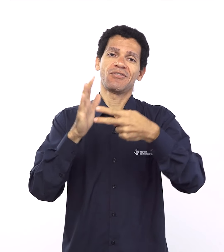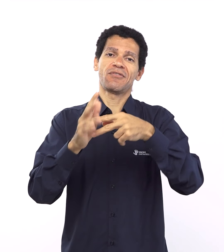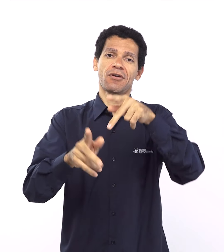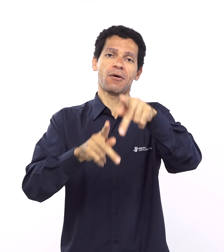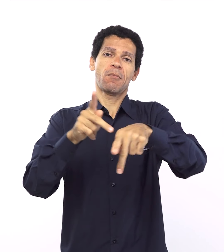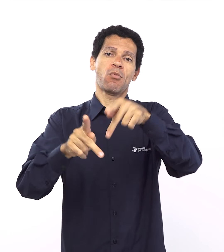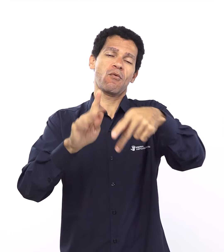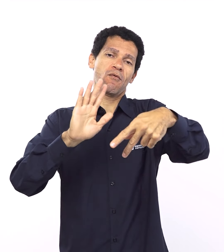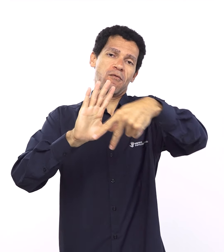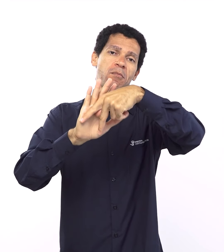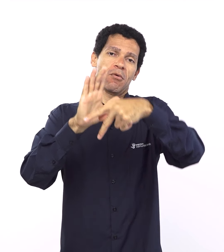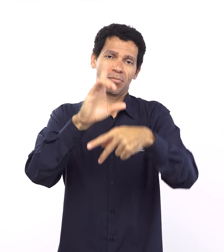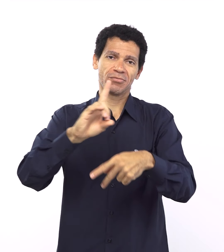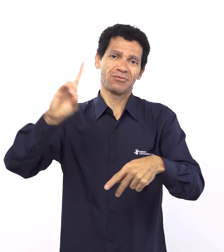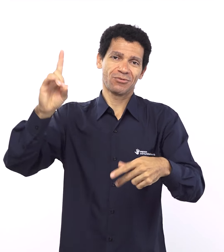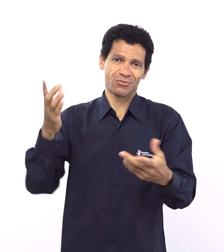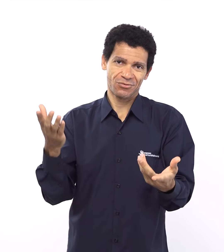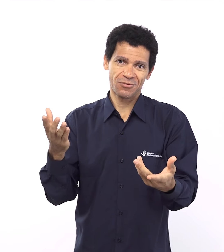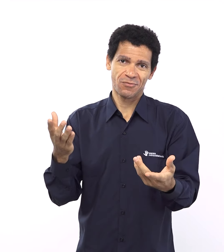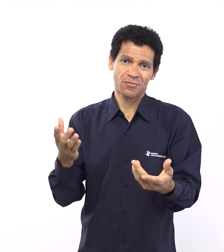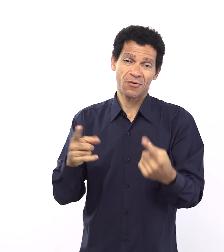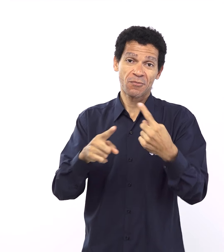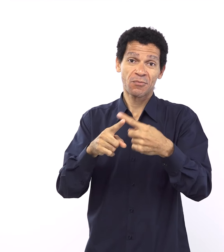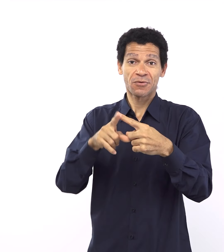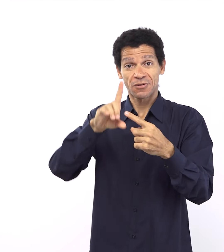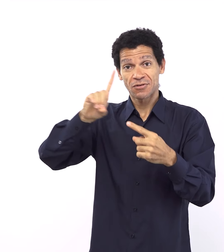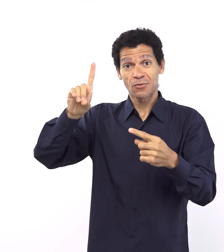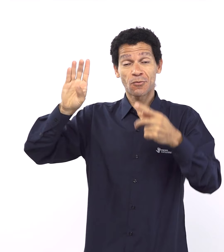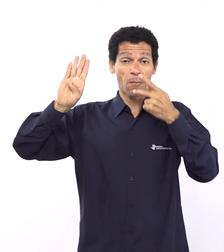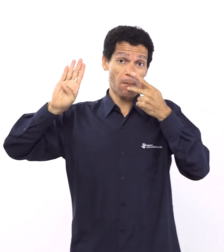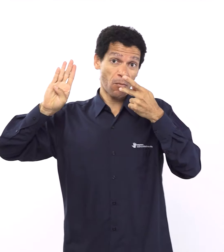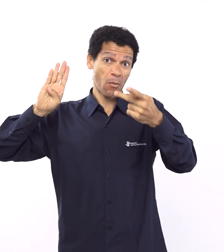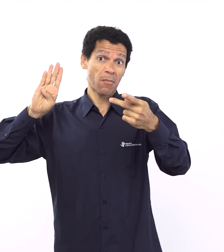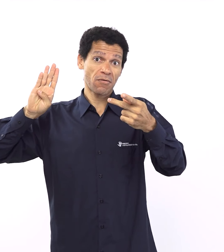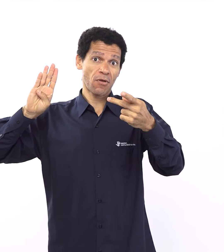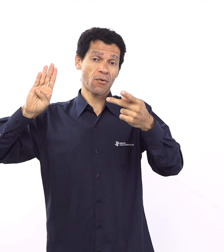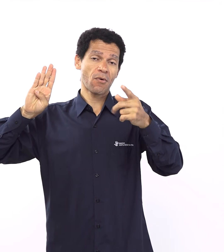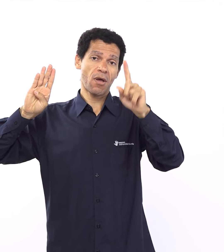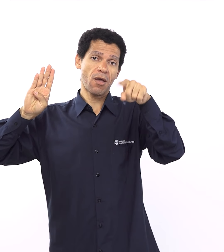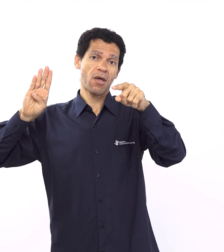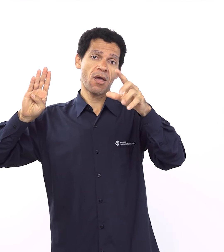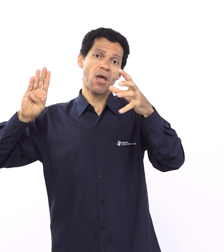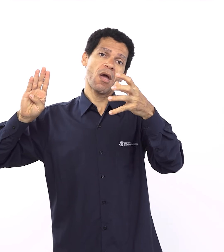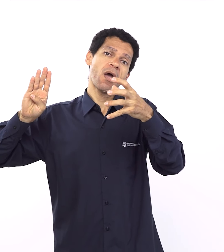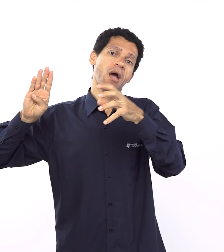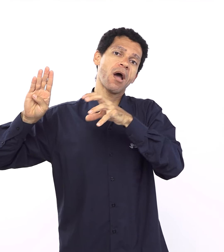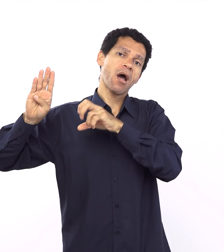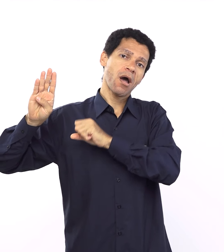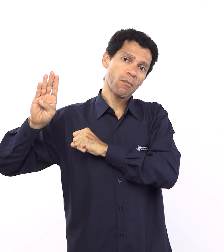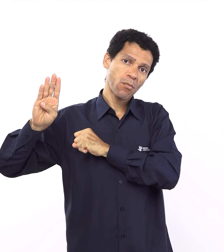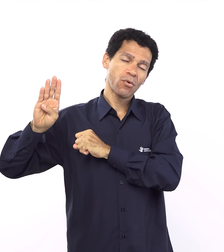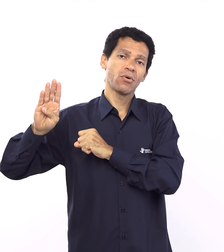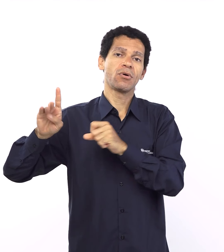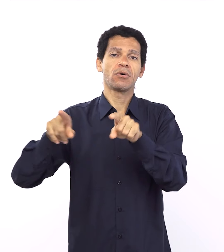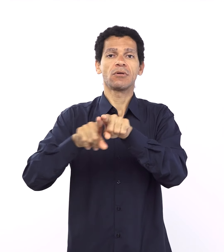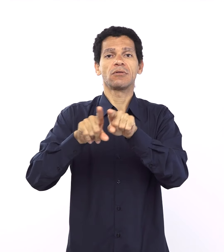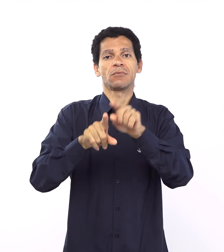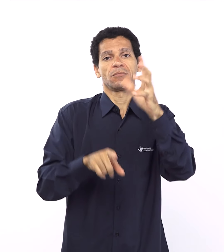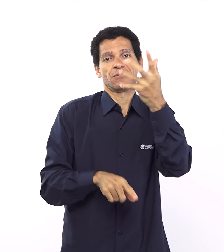curtas o nosso tempo já está estourando e eu queria que cada um fizesse uma consideração final um encerramento da lição dessa semana